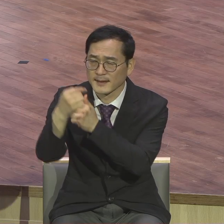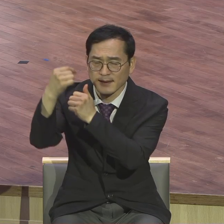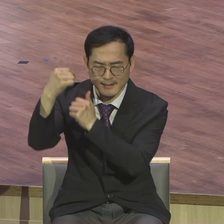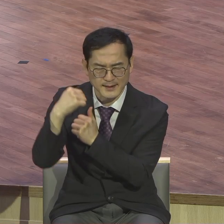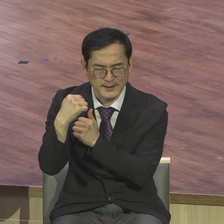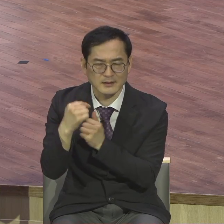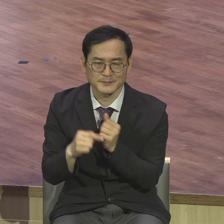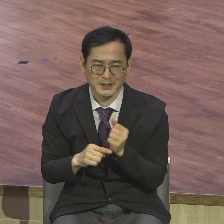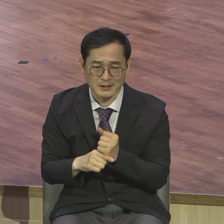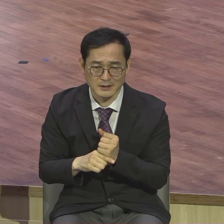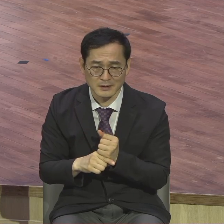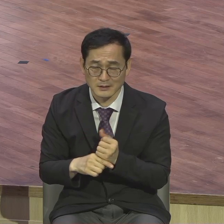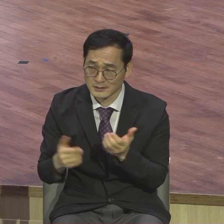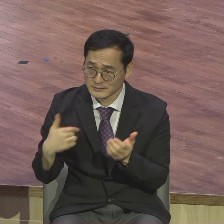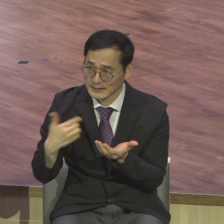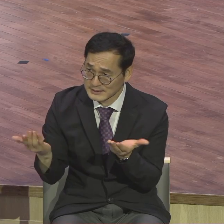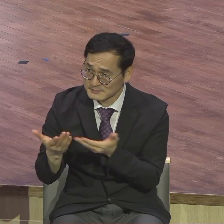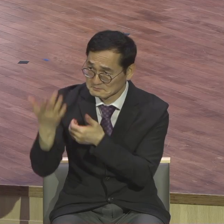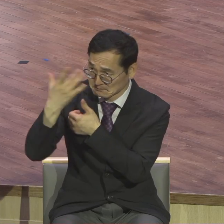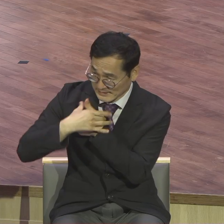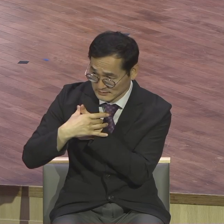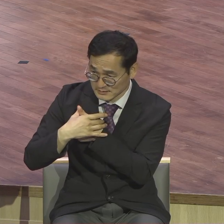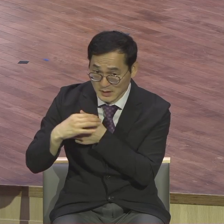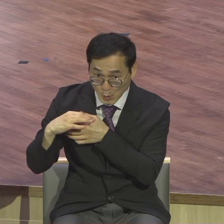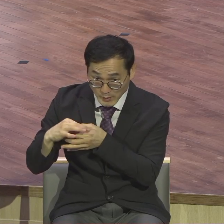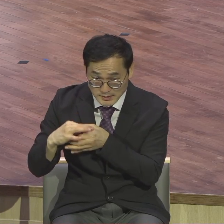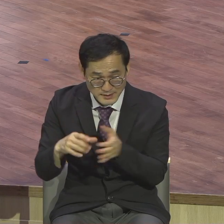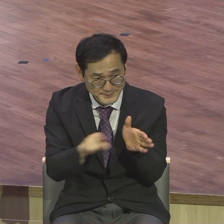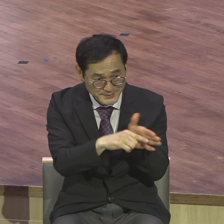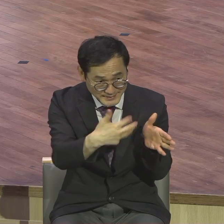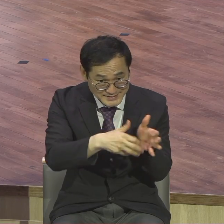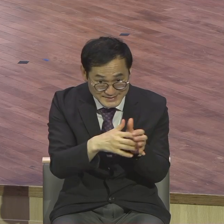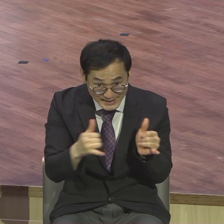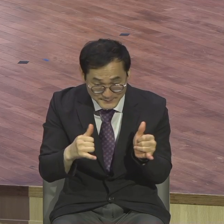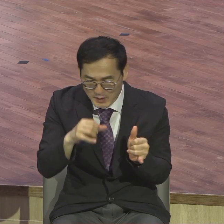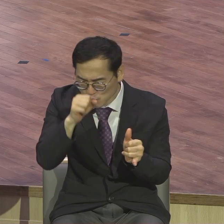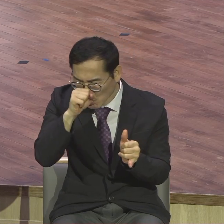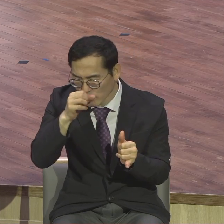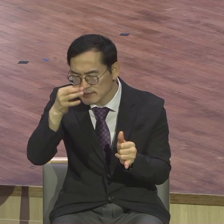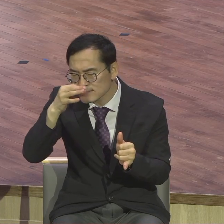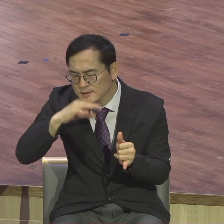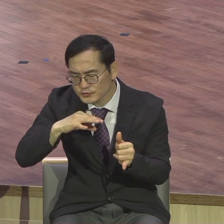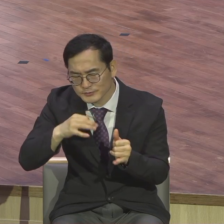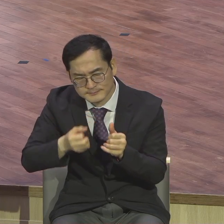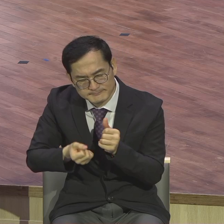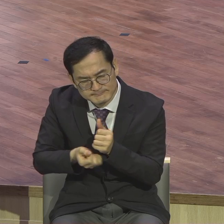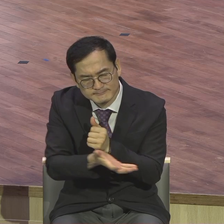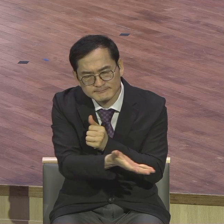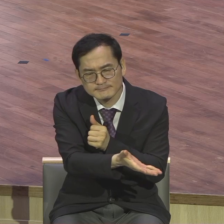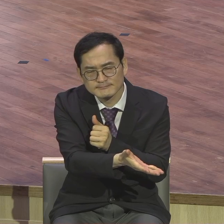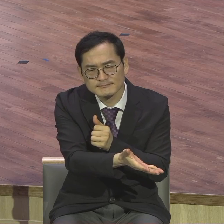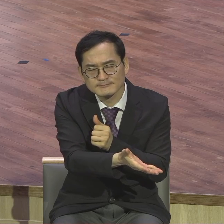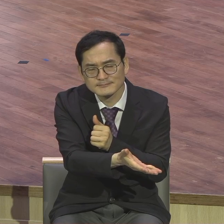직분 통해서 불신자들에게 영향력을 입히는 그런 삶을 살아라. 그 직분 주신 거예요.